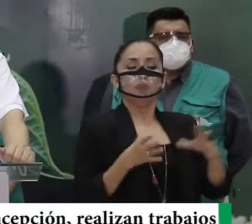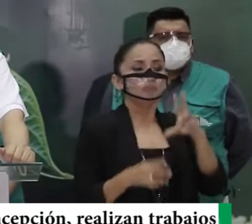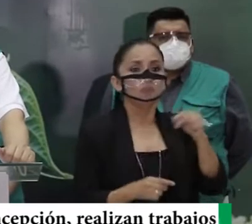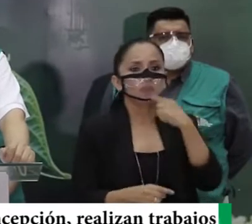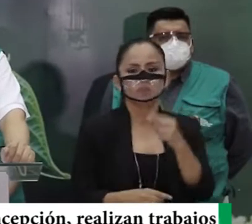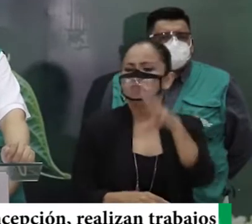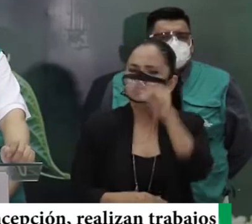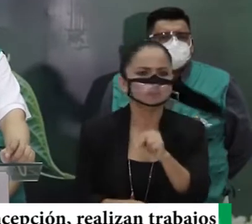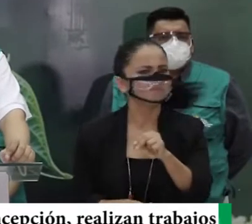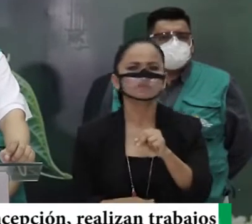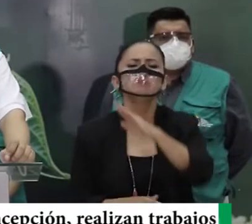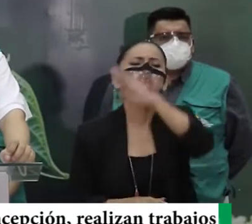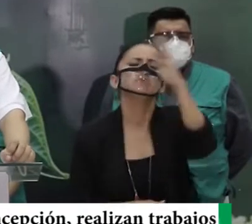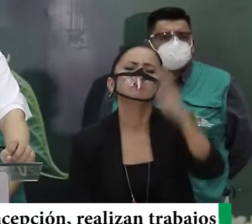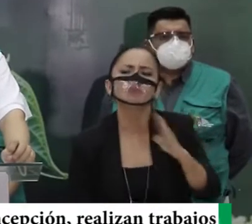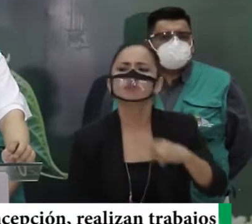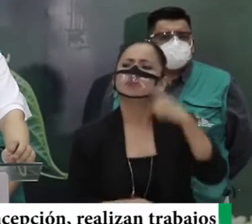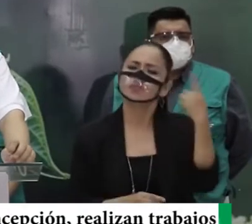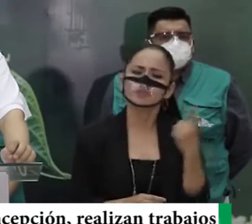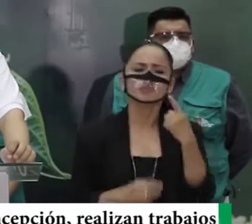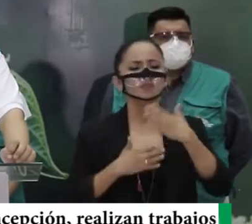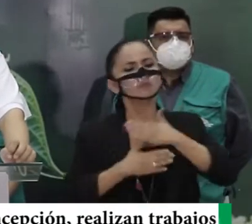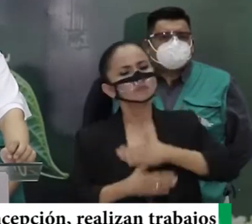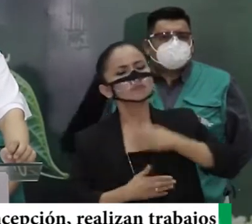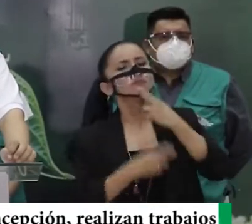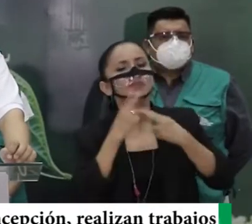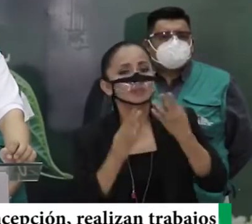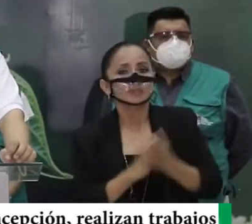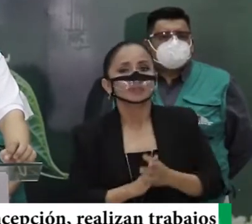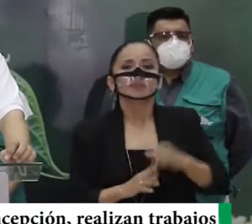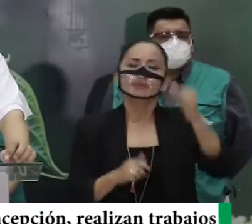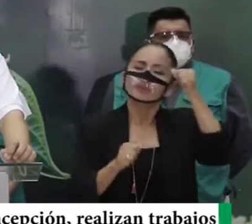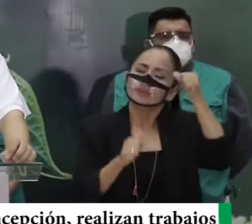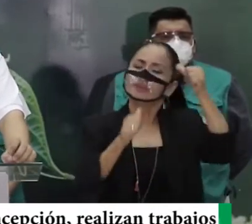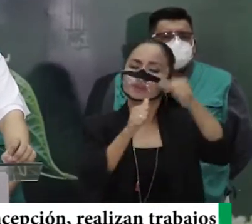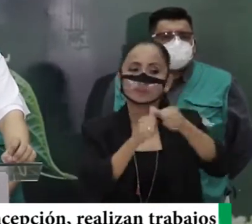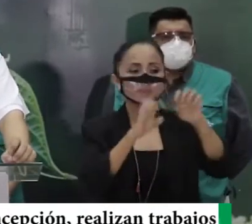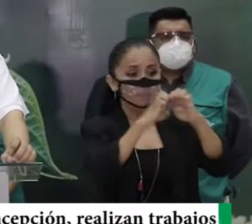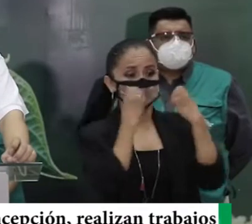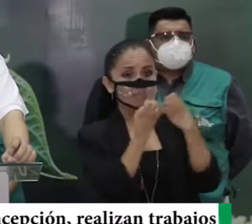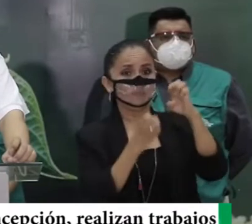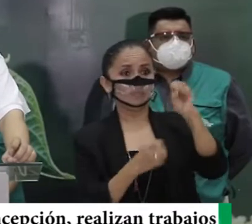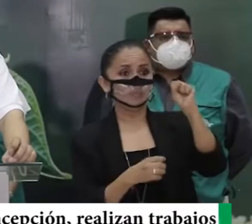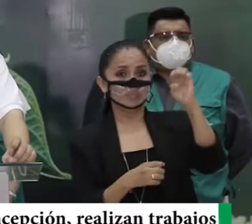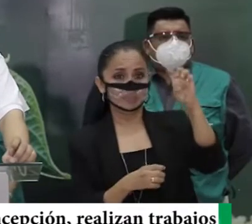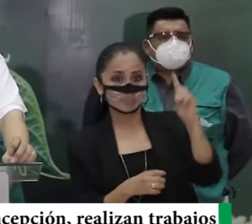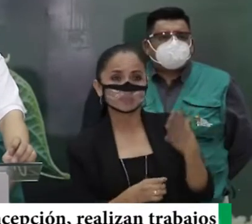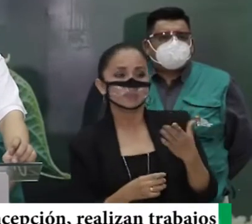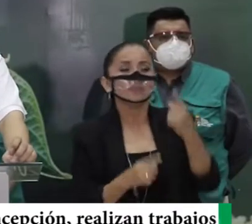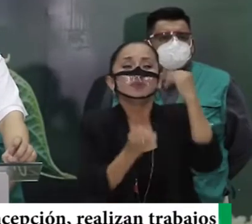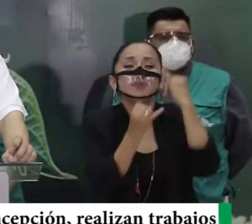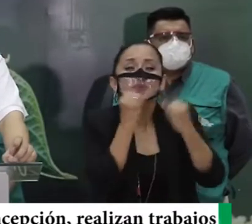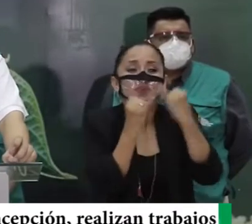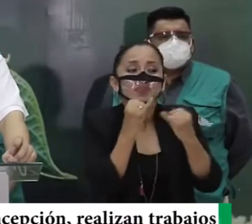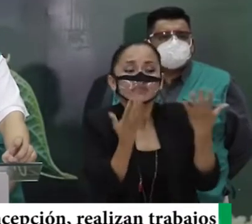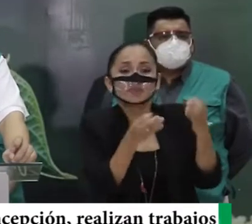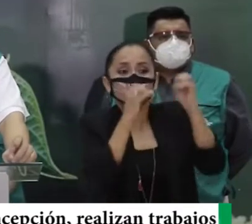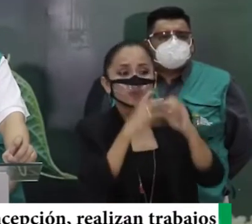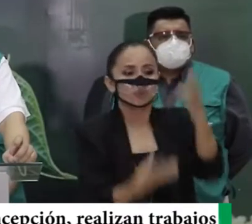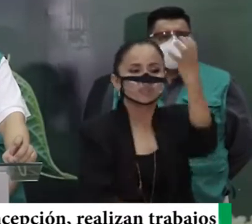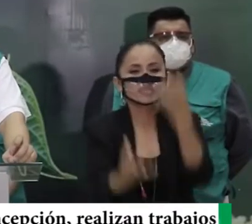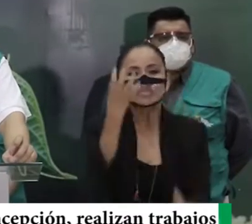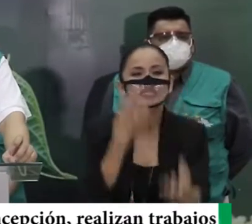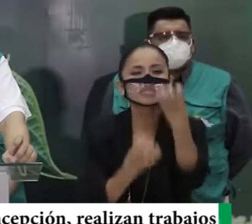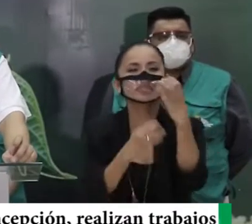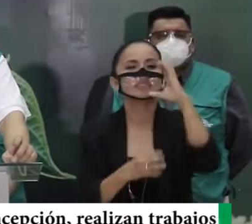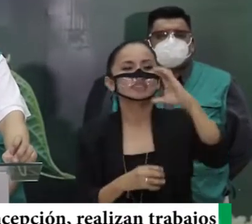decir no. Y sobre todo, lo recordamos el equipo del CEDES en las últimas actuaciones para los incendios de